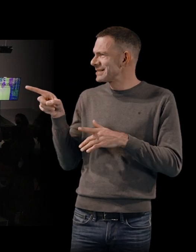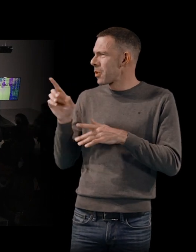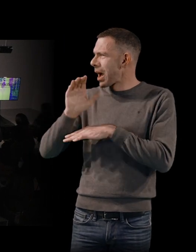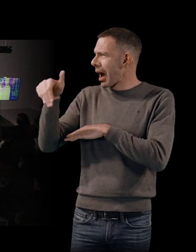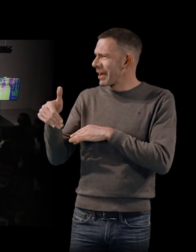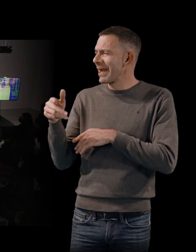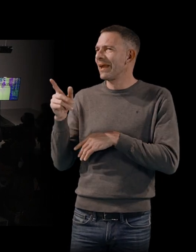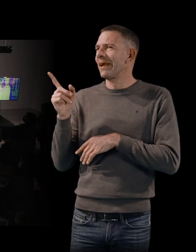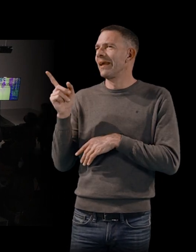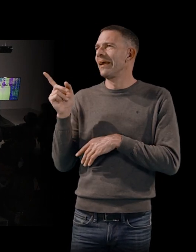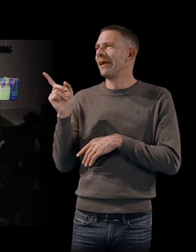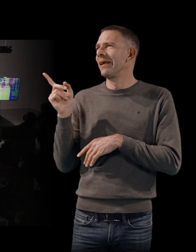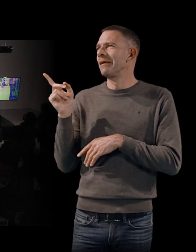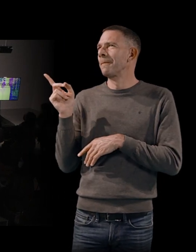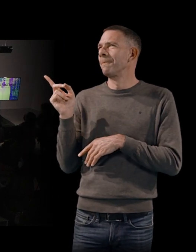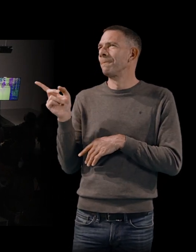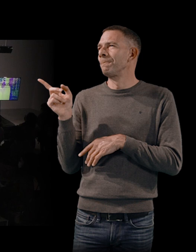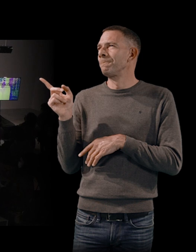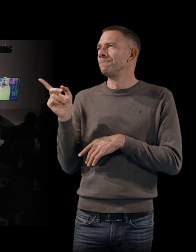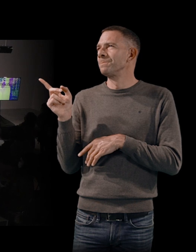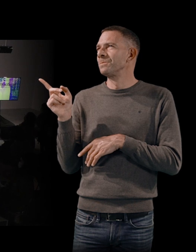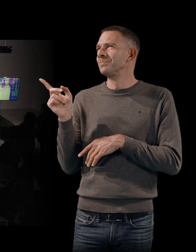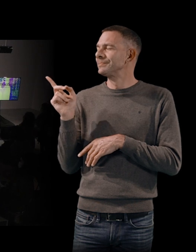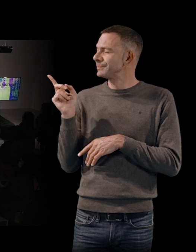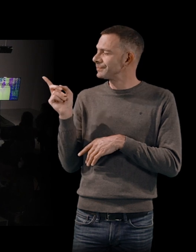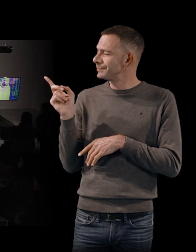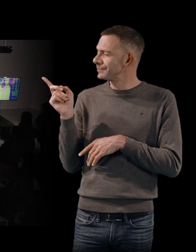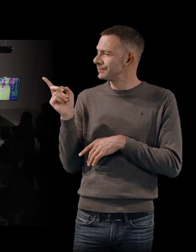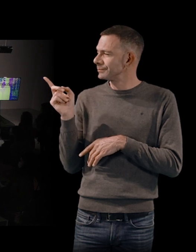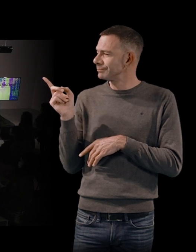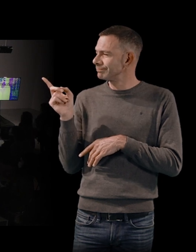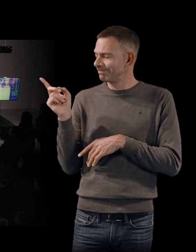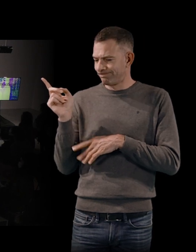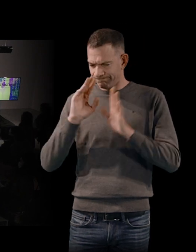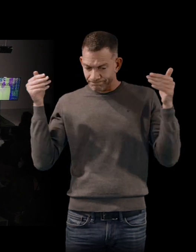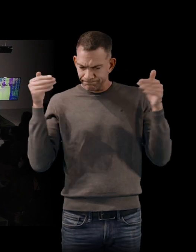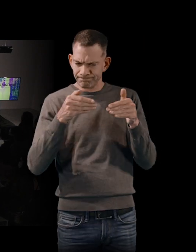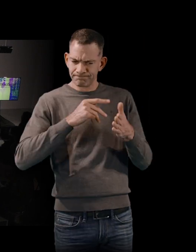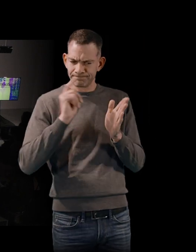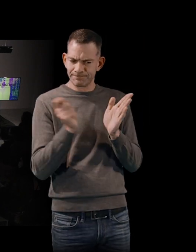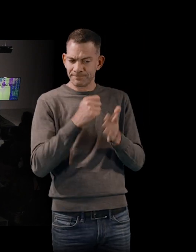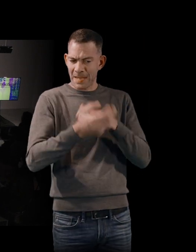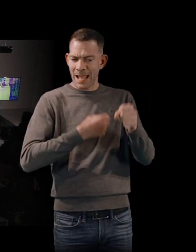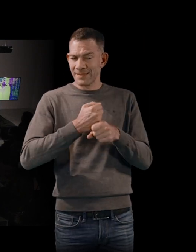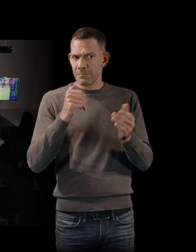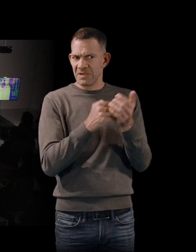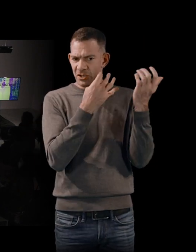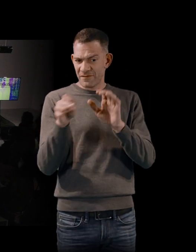que vous ayez mis l'accent sur l'année 1959, qui est une année de bascule.